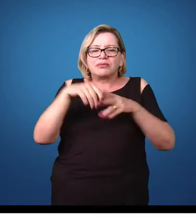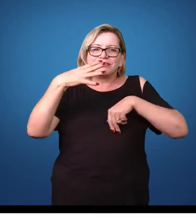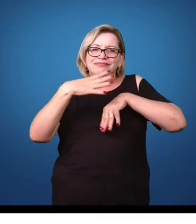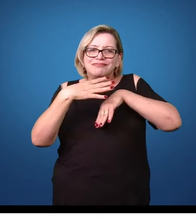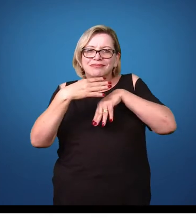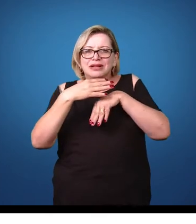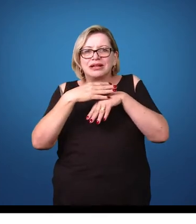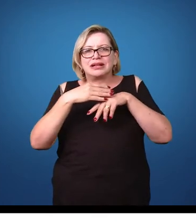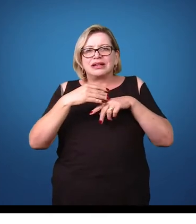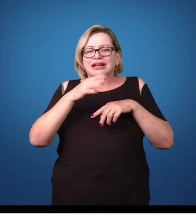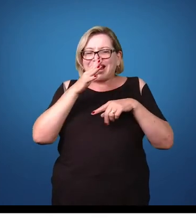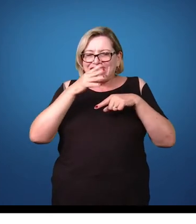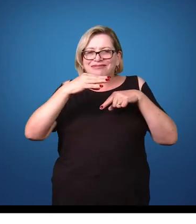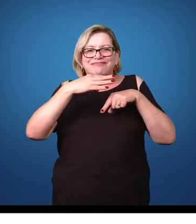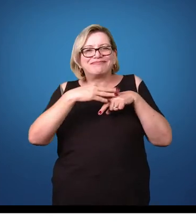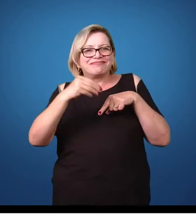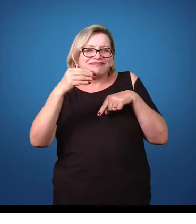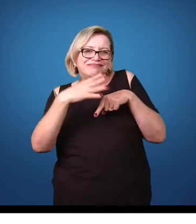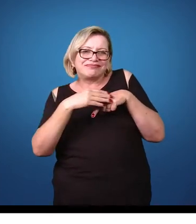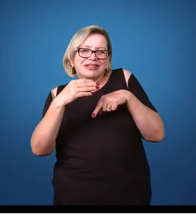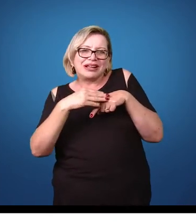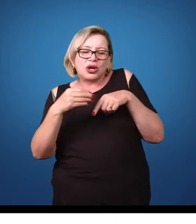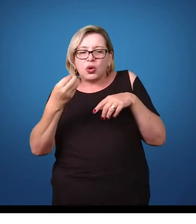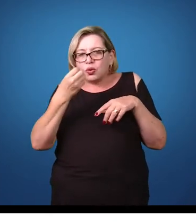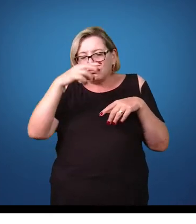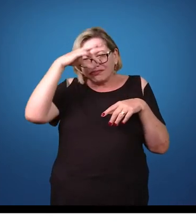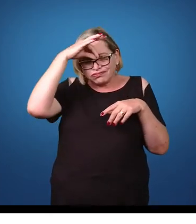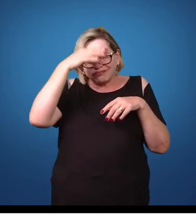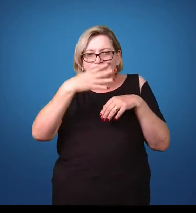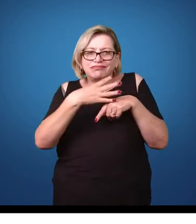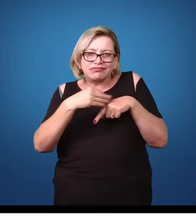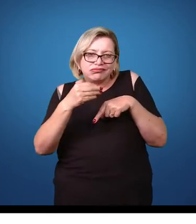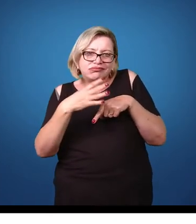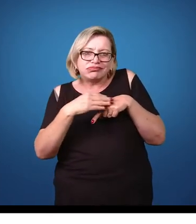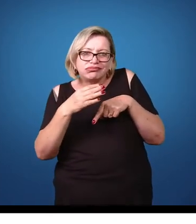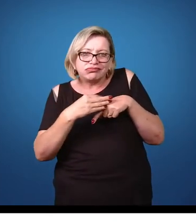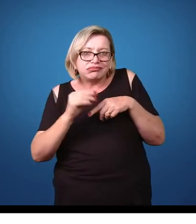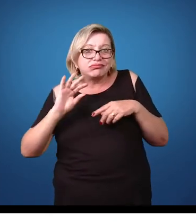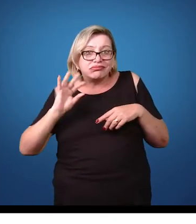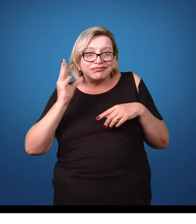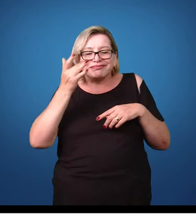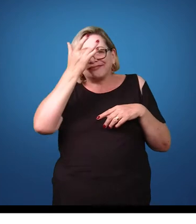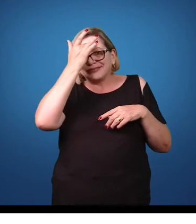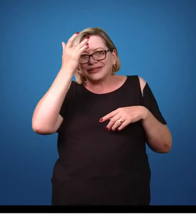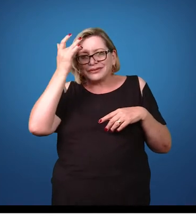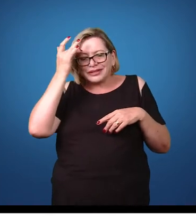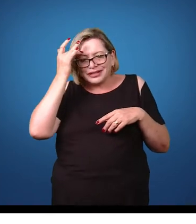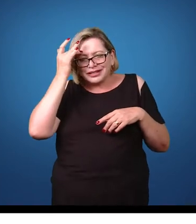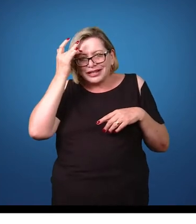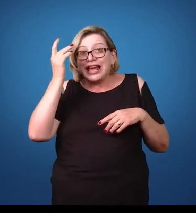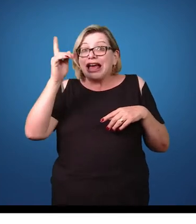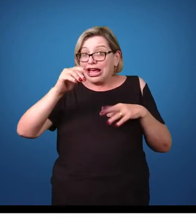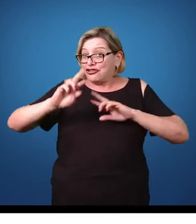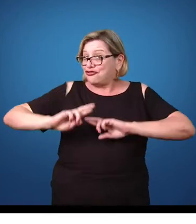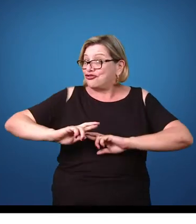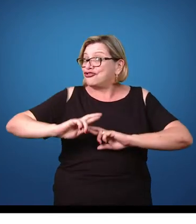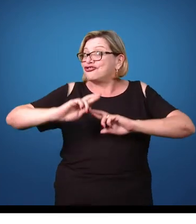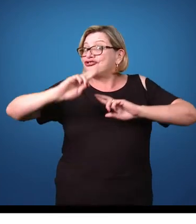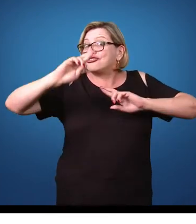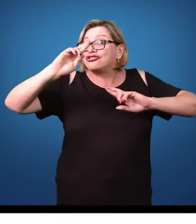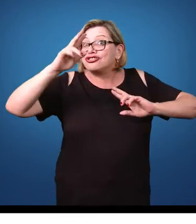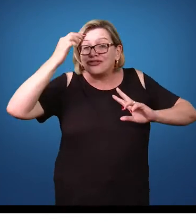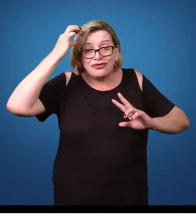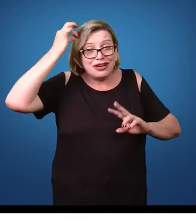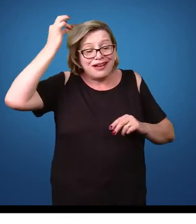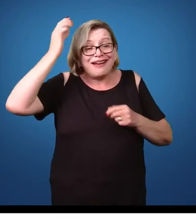na região pubiana do seu hospedeiro, no caso, os seres humanos. Em questão morfológica, ele é muito diferente dos